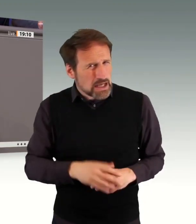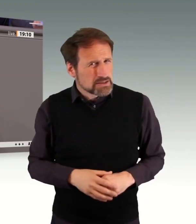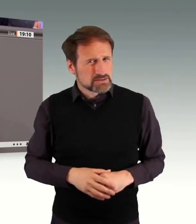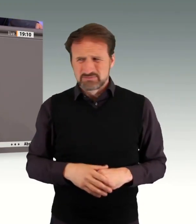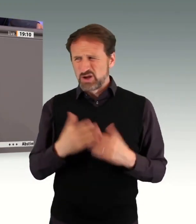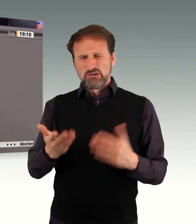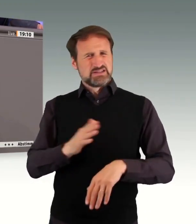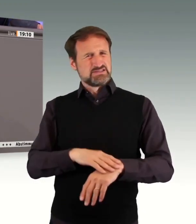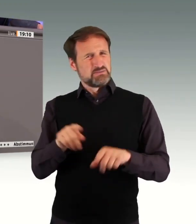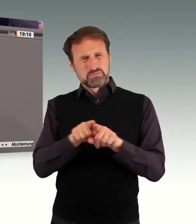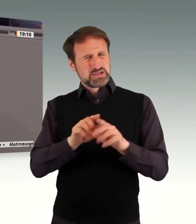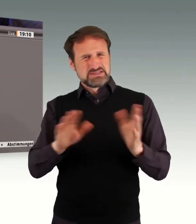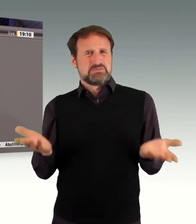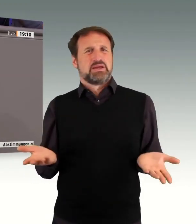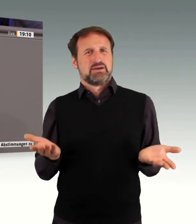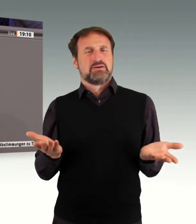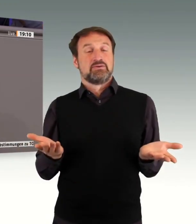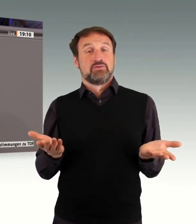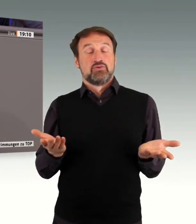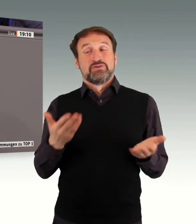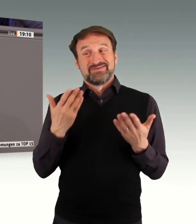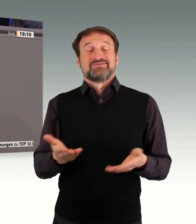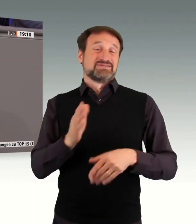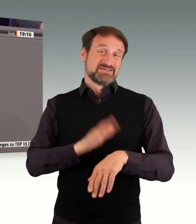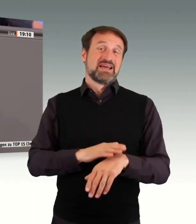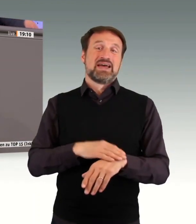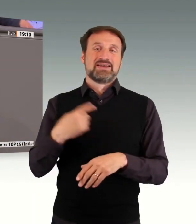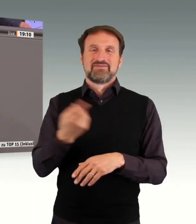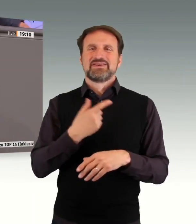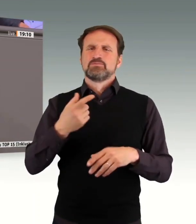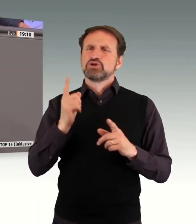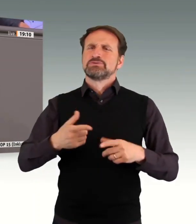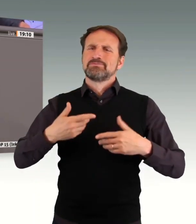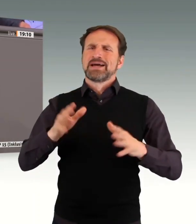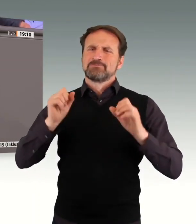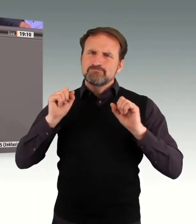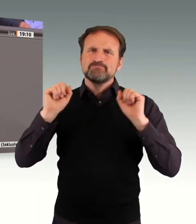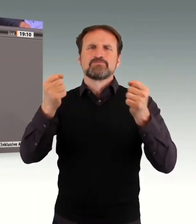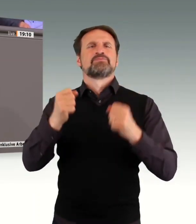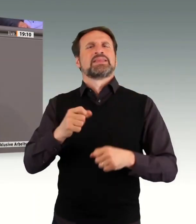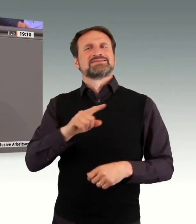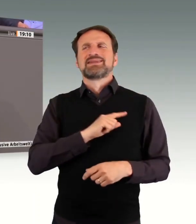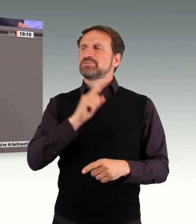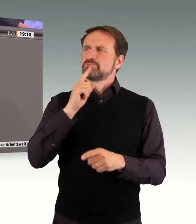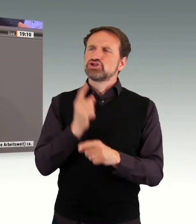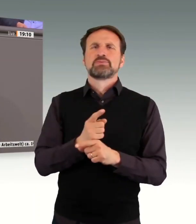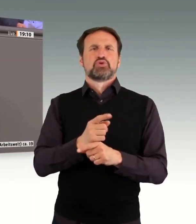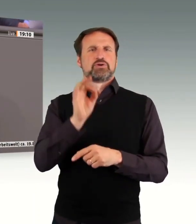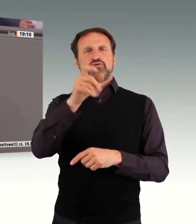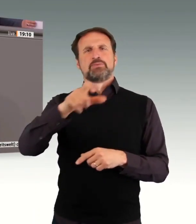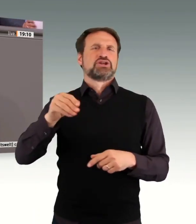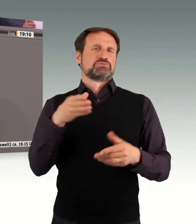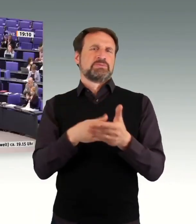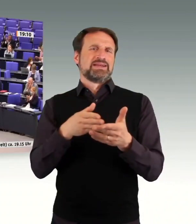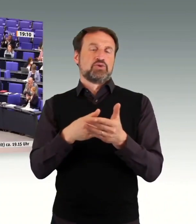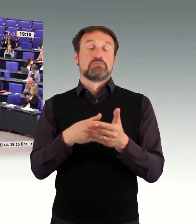Zeit gefallen. Und es wird Zeit, dass wir da mehr tun für Selbstbestimmung von Menschen mit Behinderungen. Wir haben es im Koalitionsvertrag